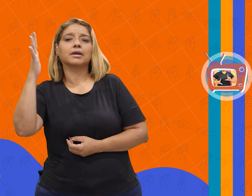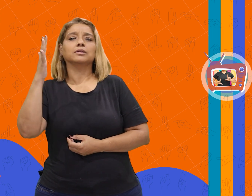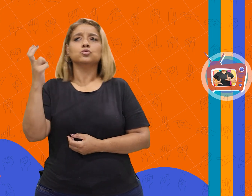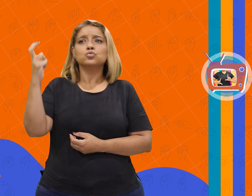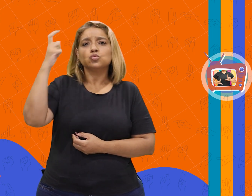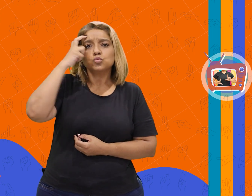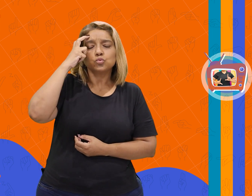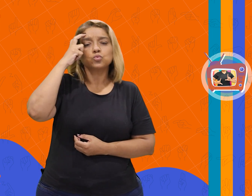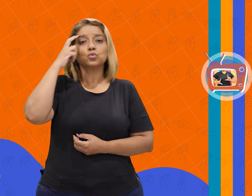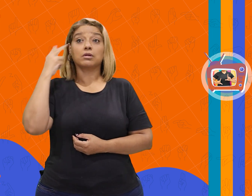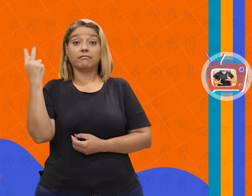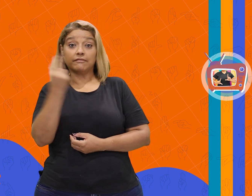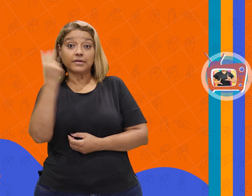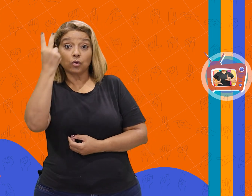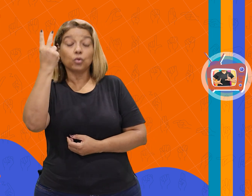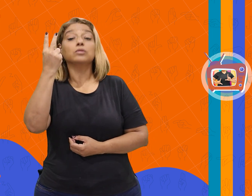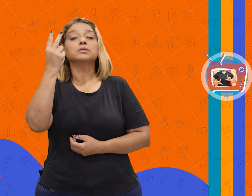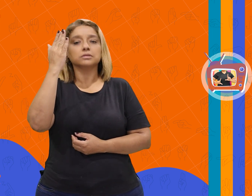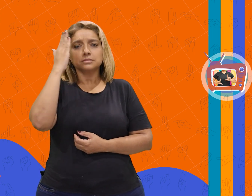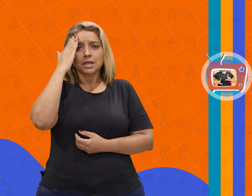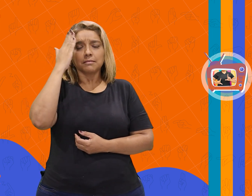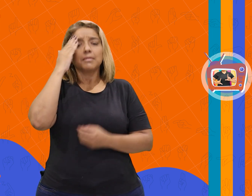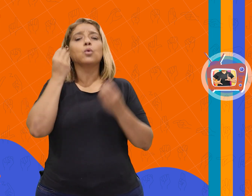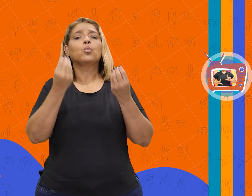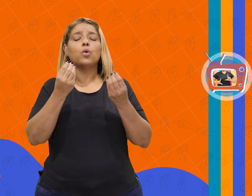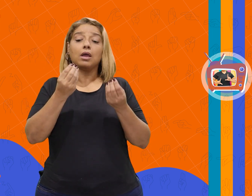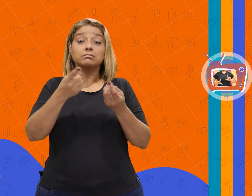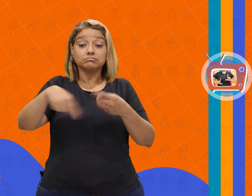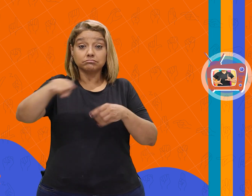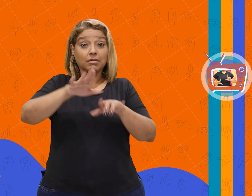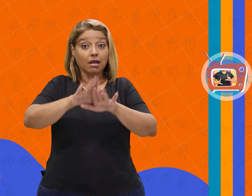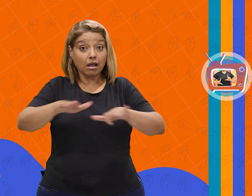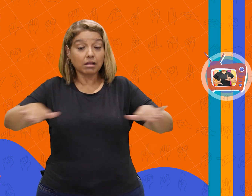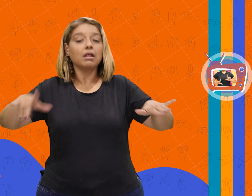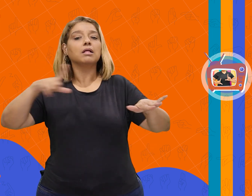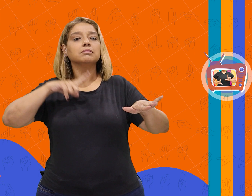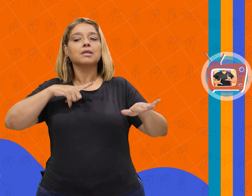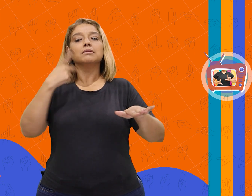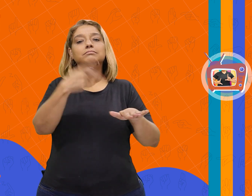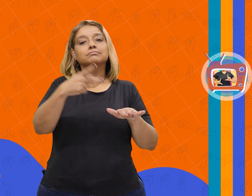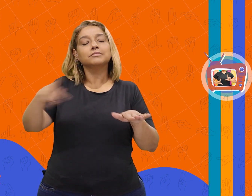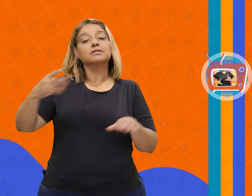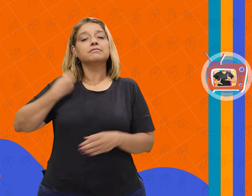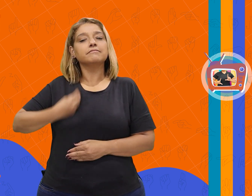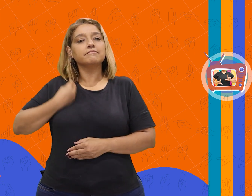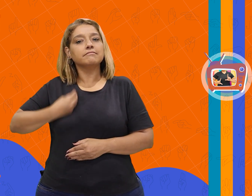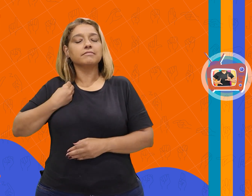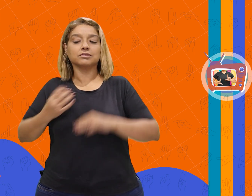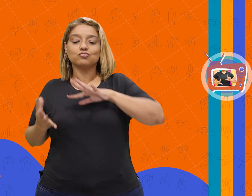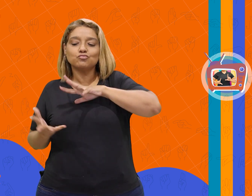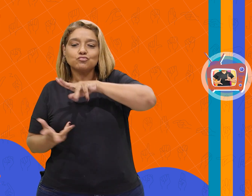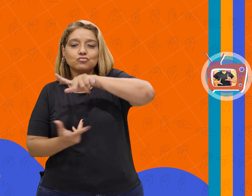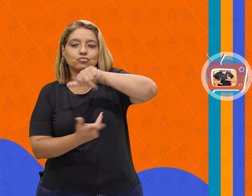culturas, valores e saberes que os educandos trazem consigo em seu universo particular.